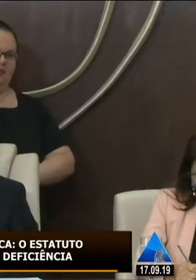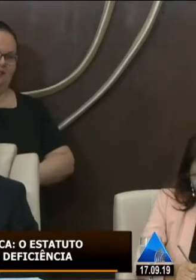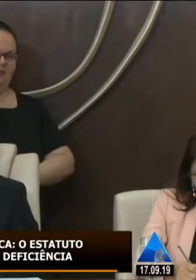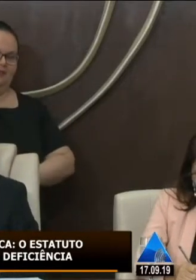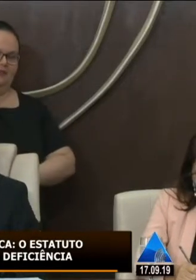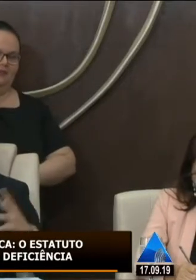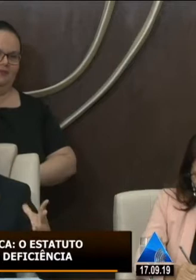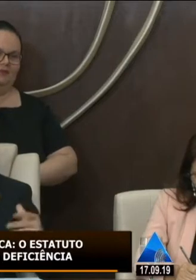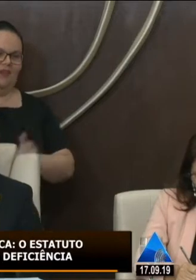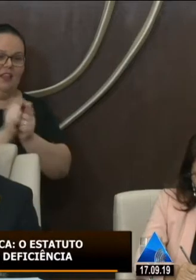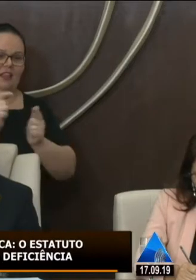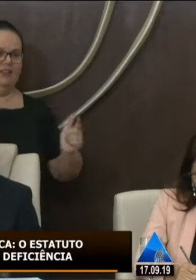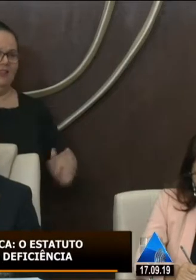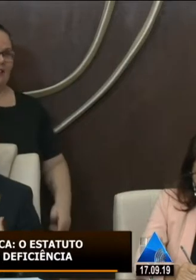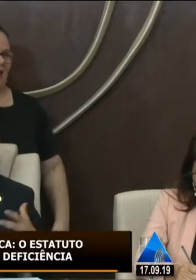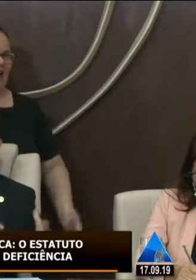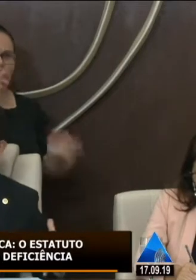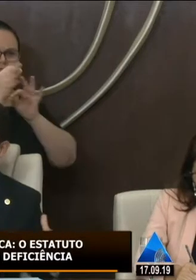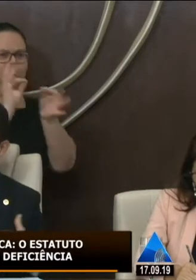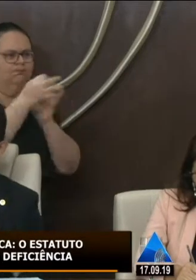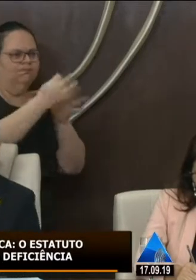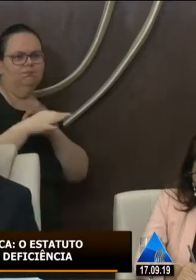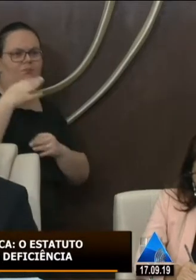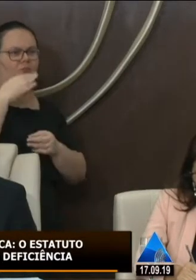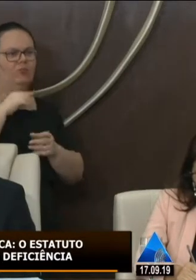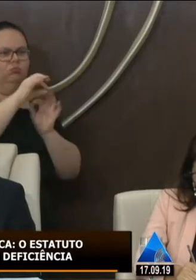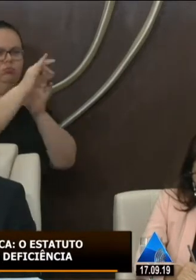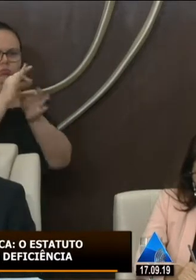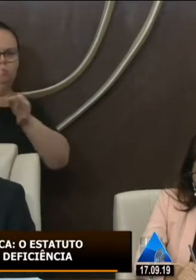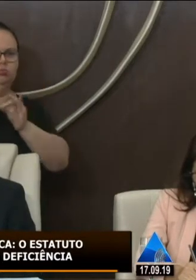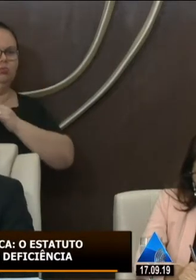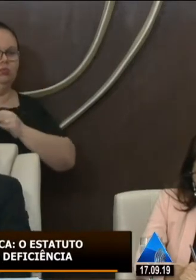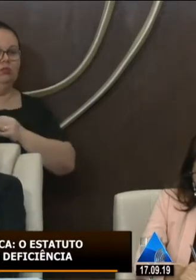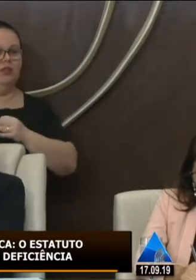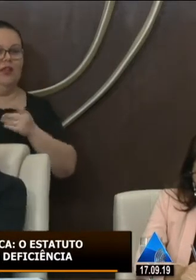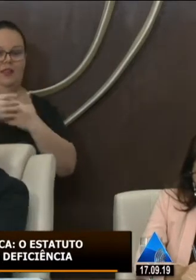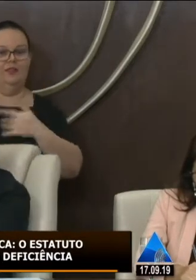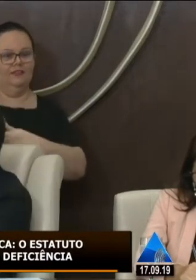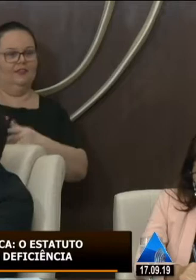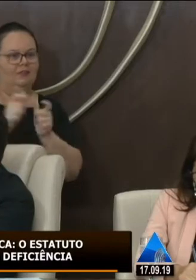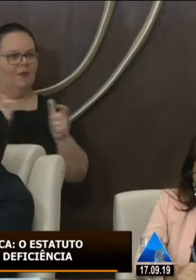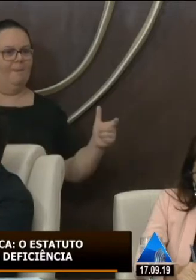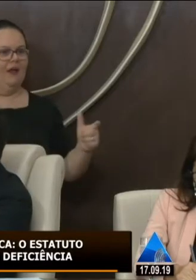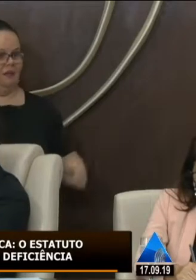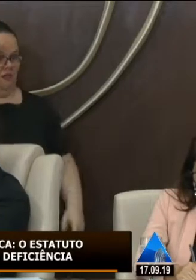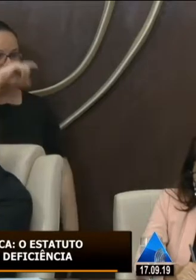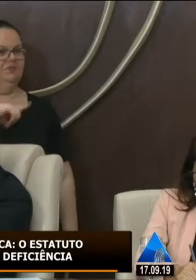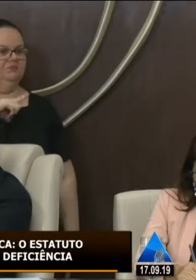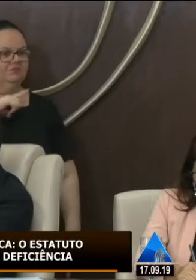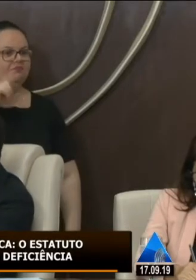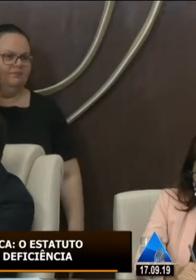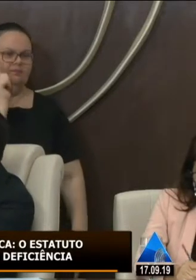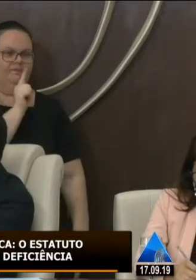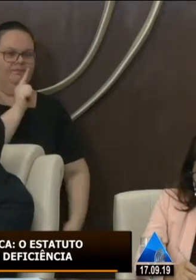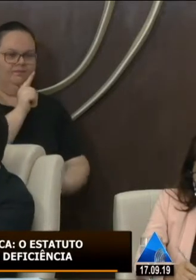na grande Natal Mossoró que é minha terra minha cidade são as cidades maiores nós temos dificuldades imagine